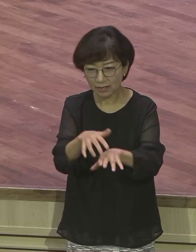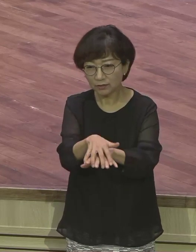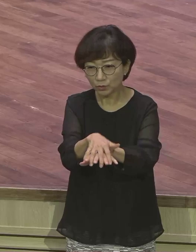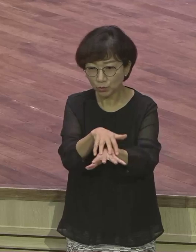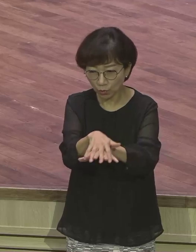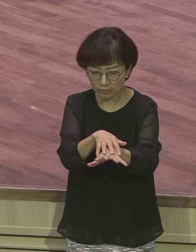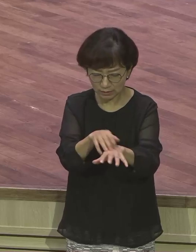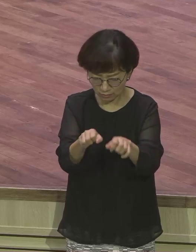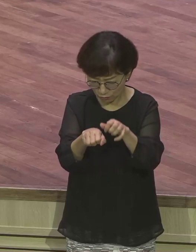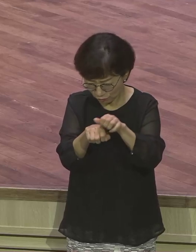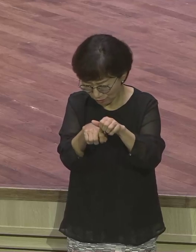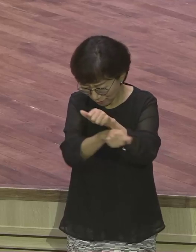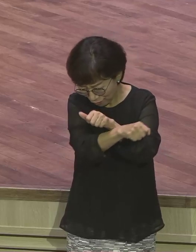산업, 성경, 무슨 여덟.